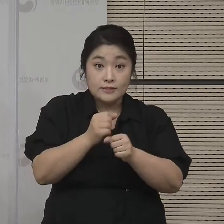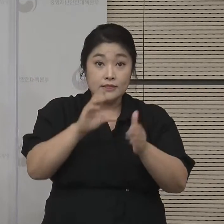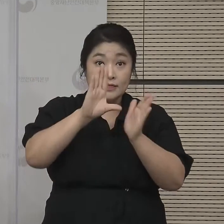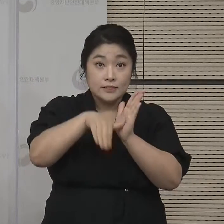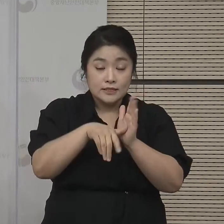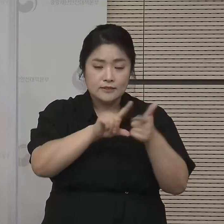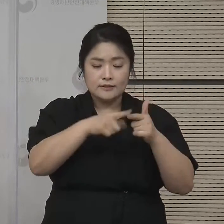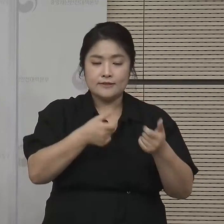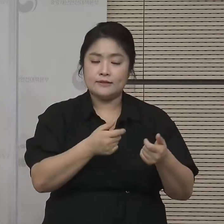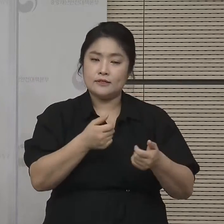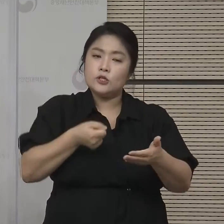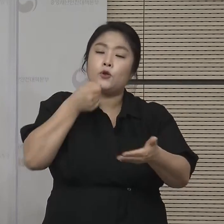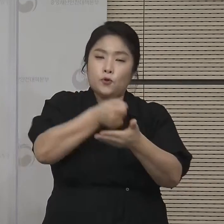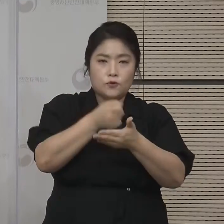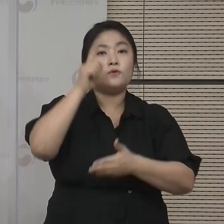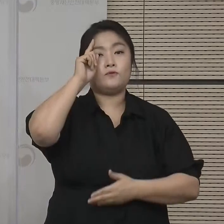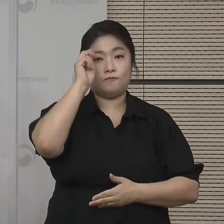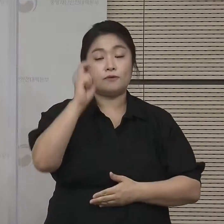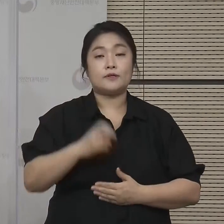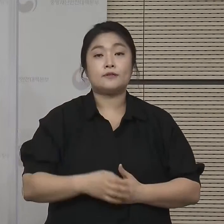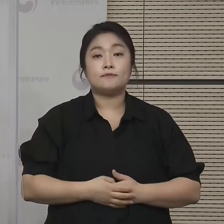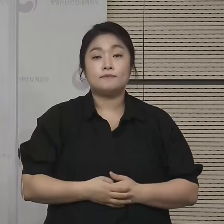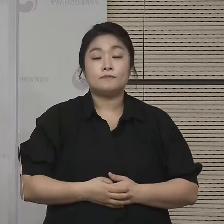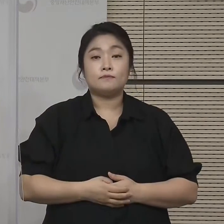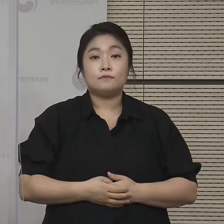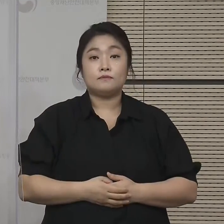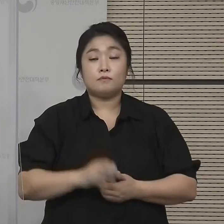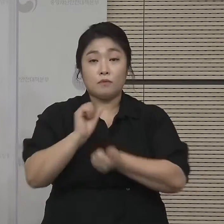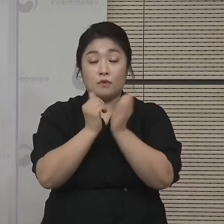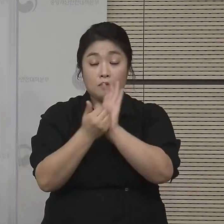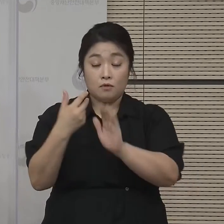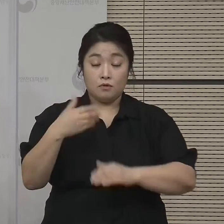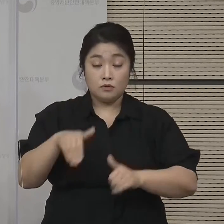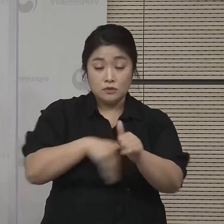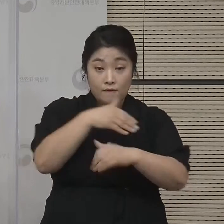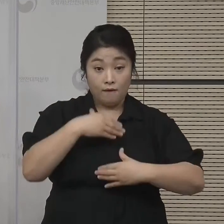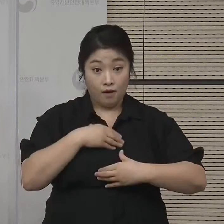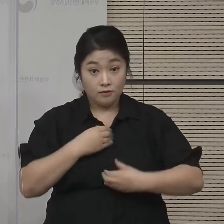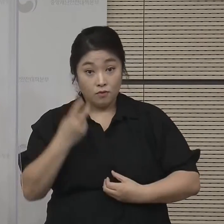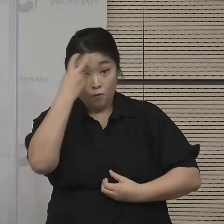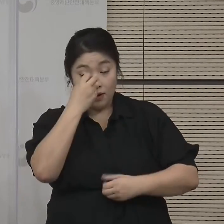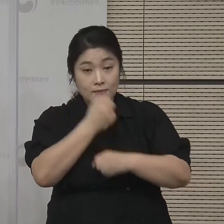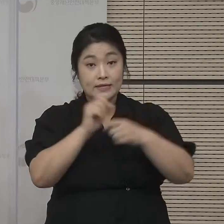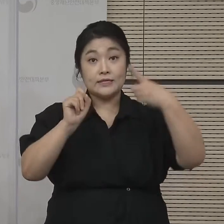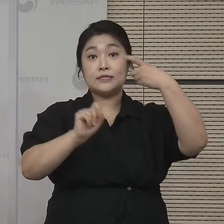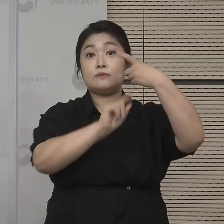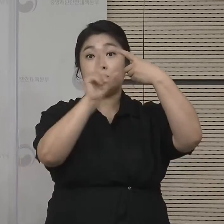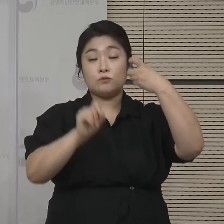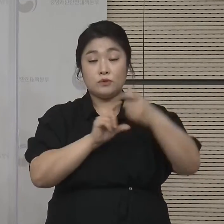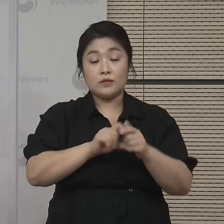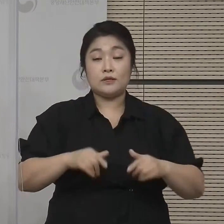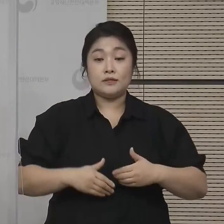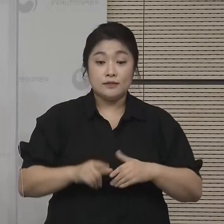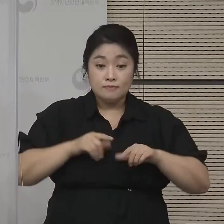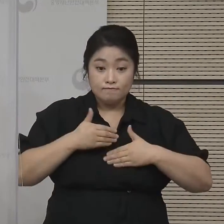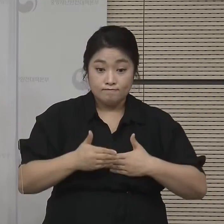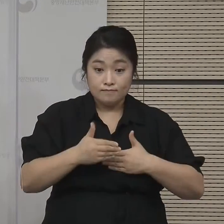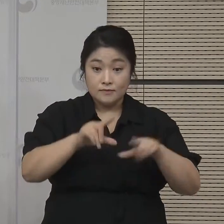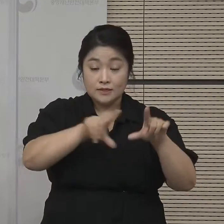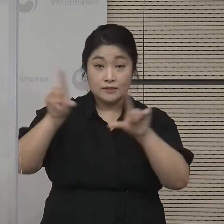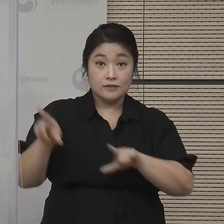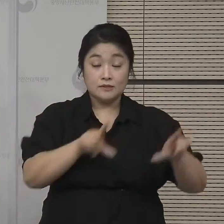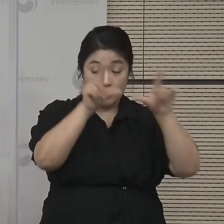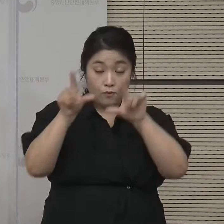결정하도록 하겠습니다. 방역사항이 안정적으로 관리되어 11월부터 일상회복이 진행될 수 있도록